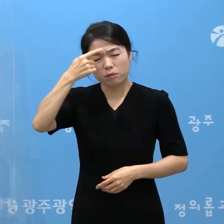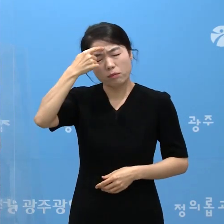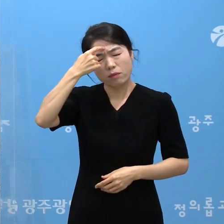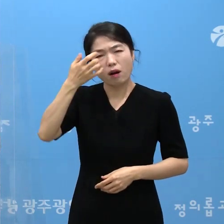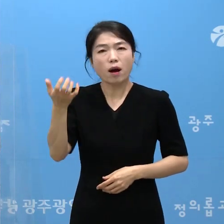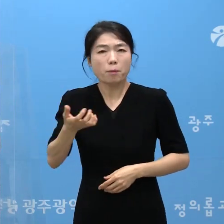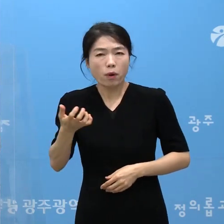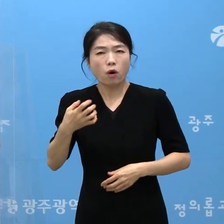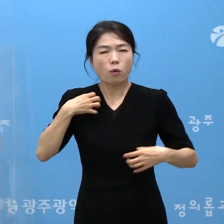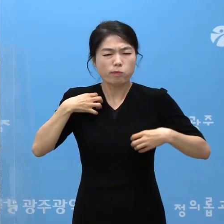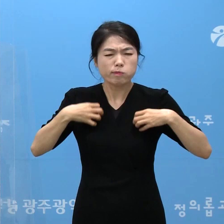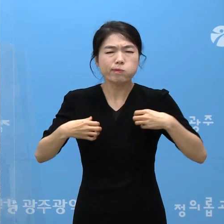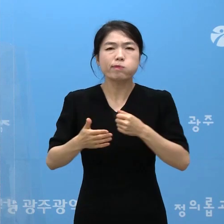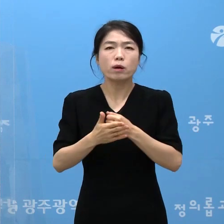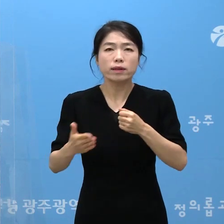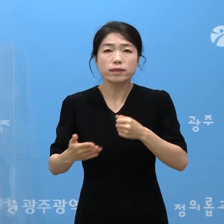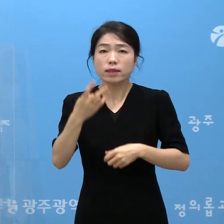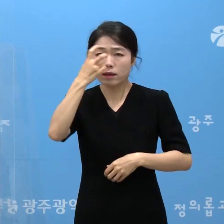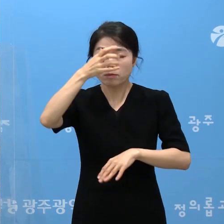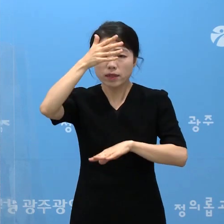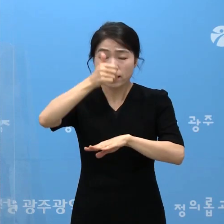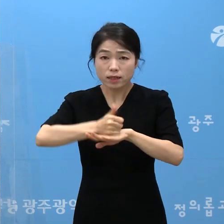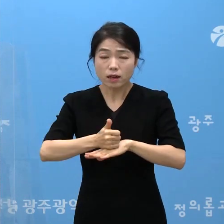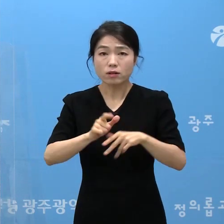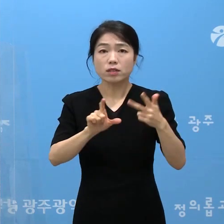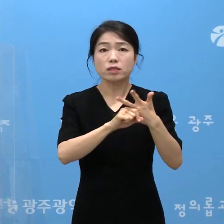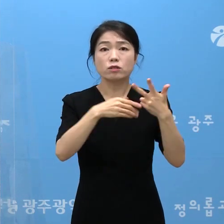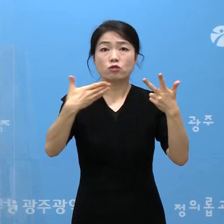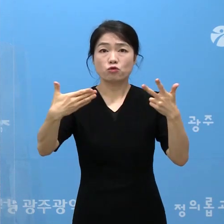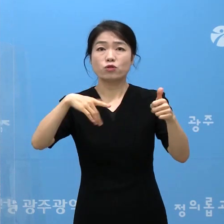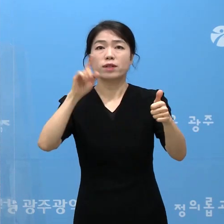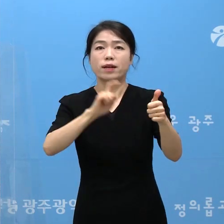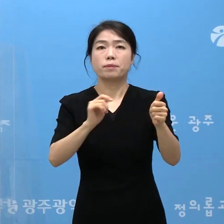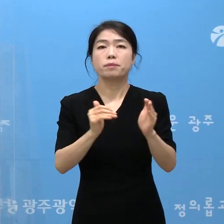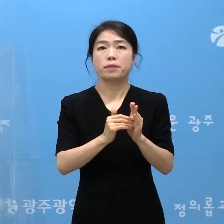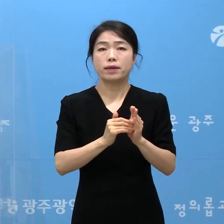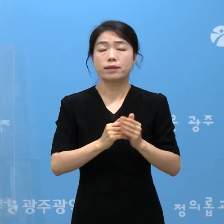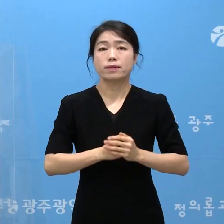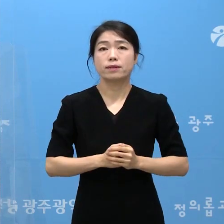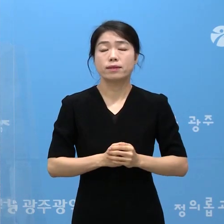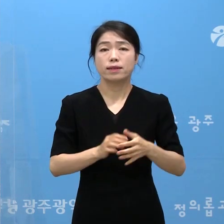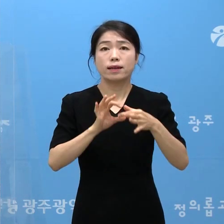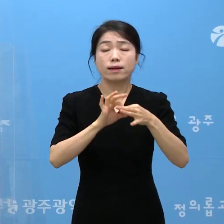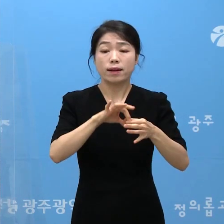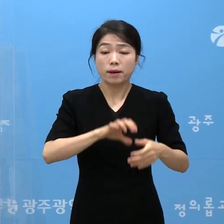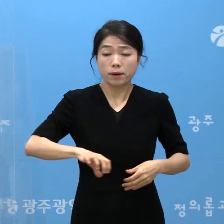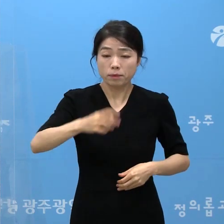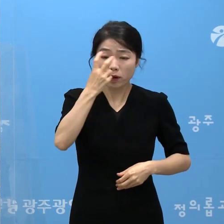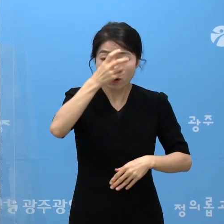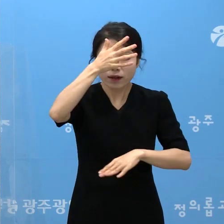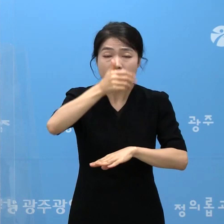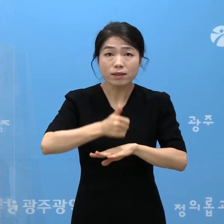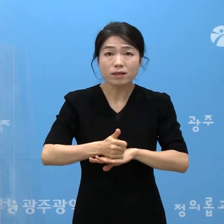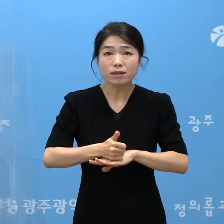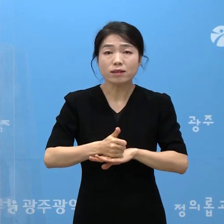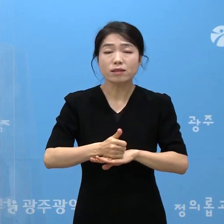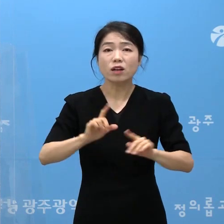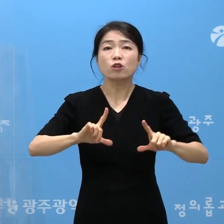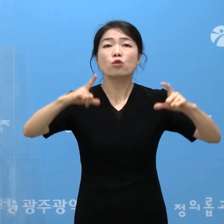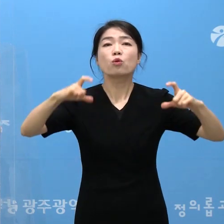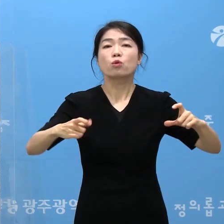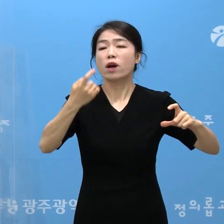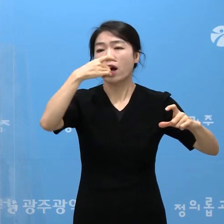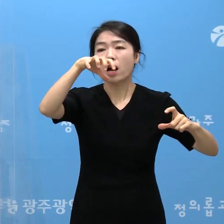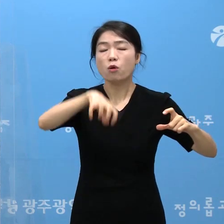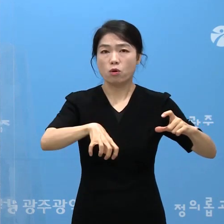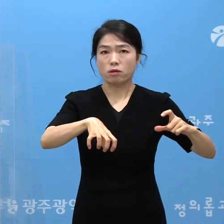증상이 있어서 검사 후 7월 9일 확진되셨습니다. 관련 동선 조사 결과 동구소재